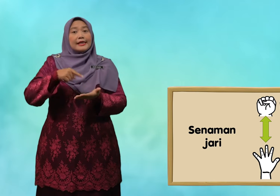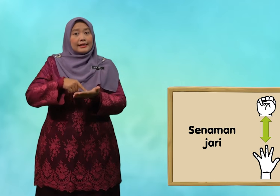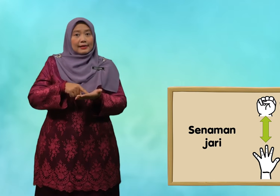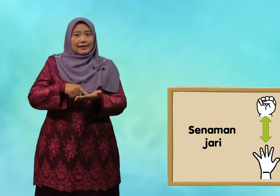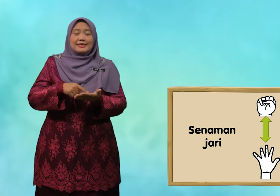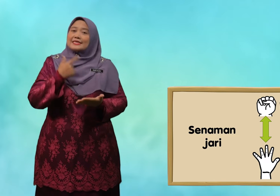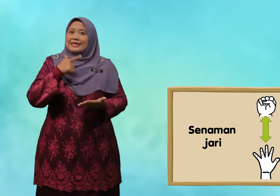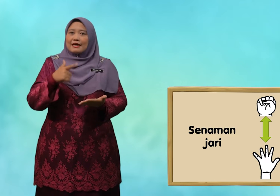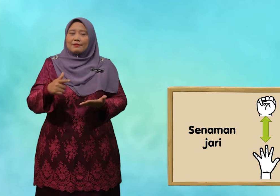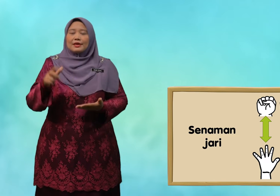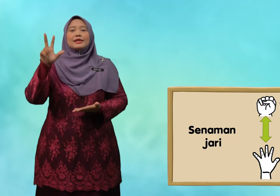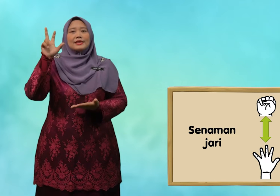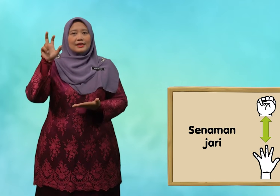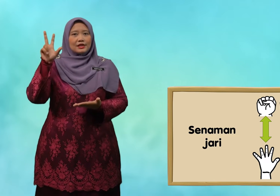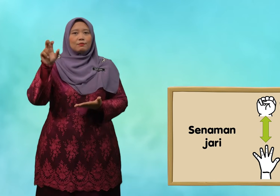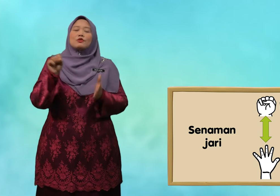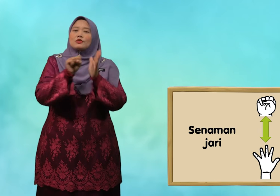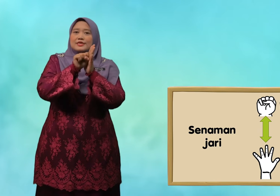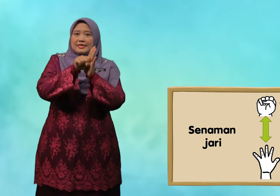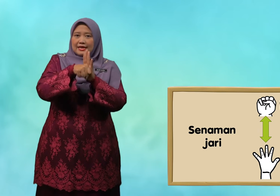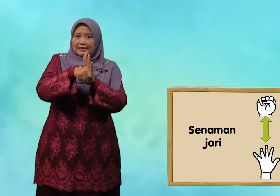ini selama 30 saat.